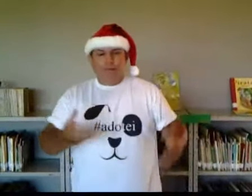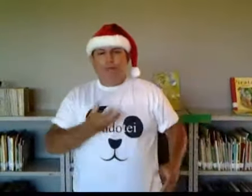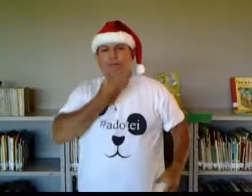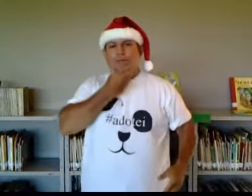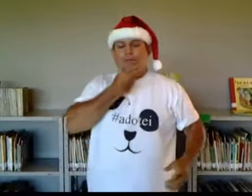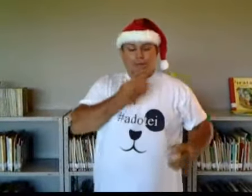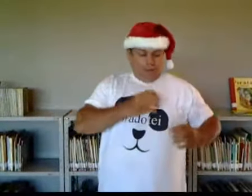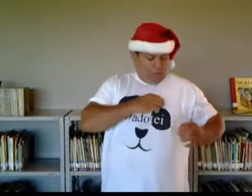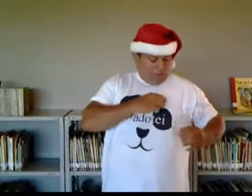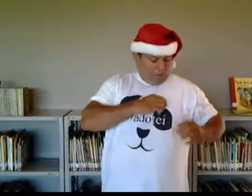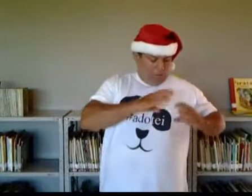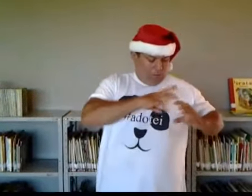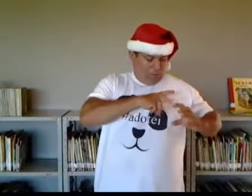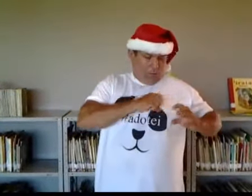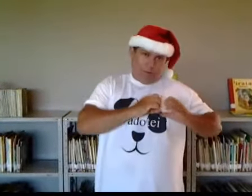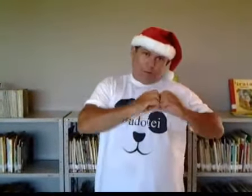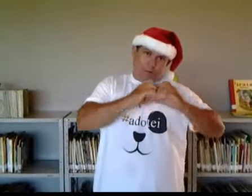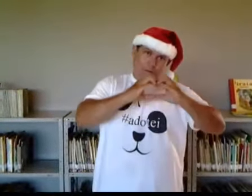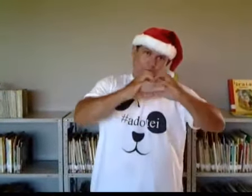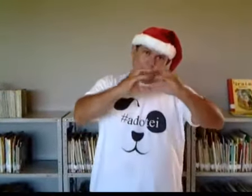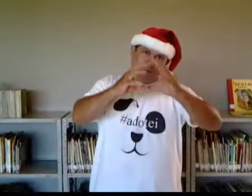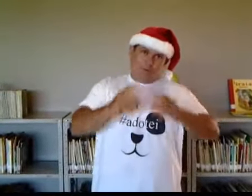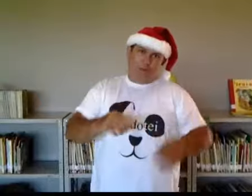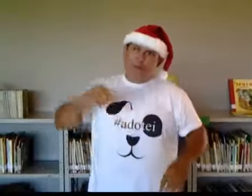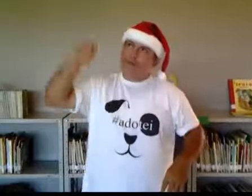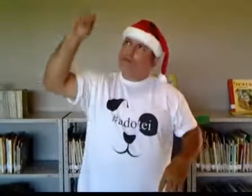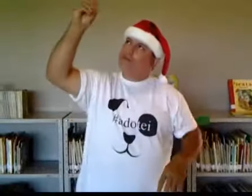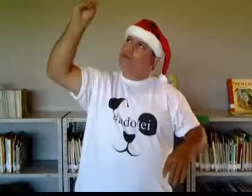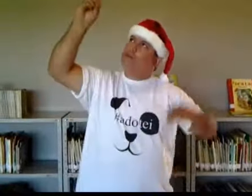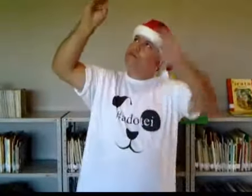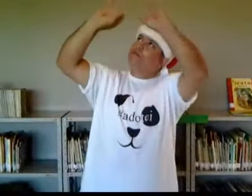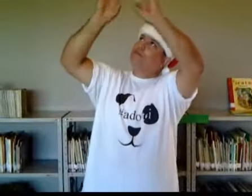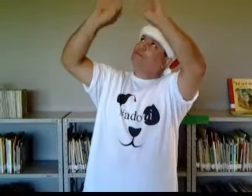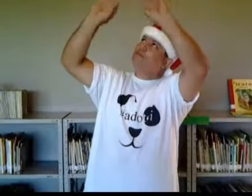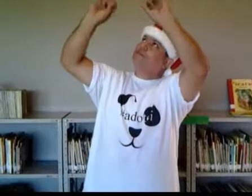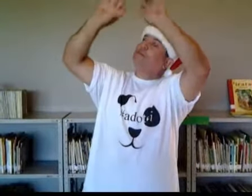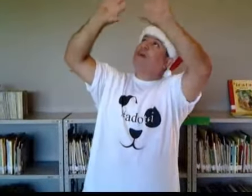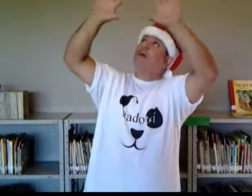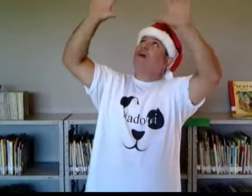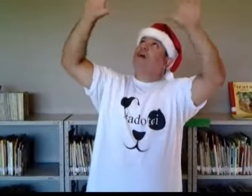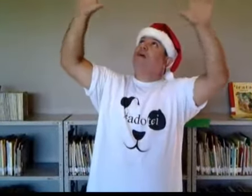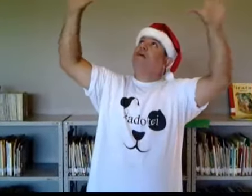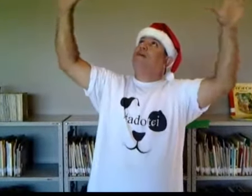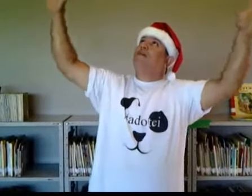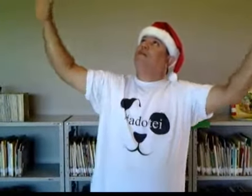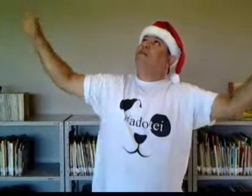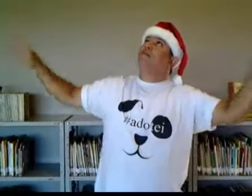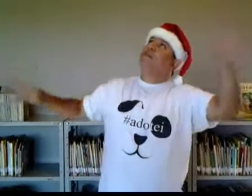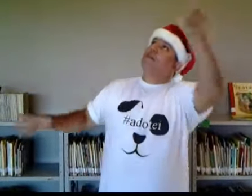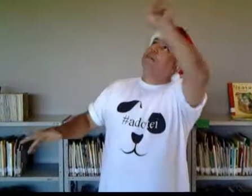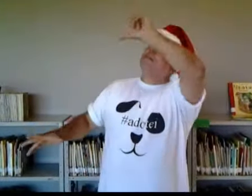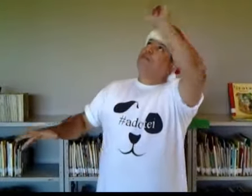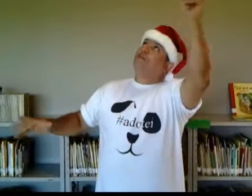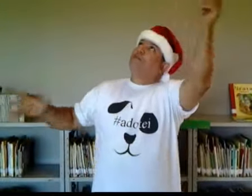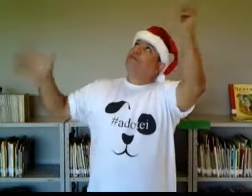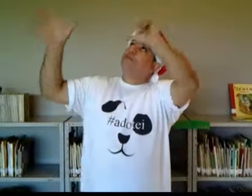para amar, estrelinhas para brilhar Luzilumina alguma